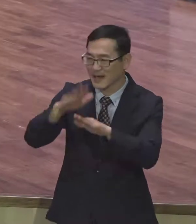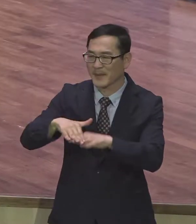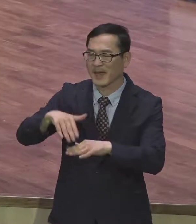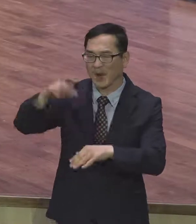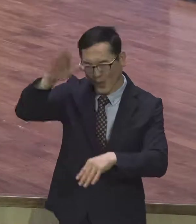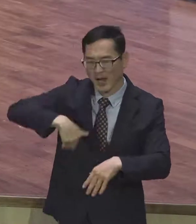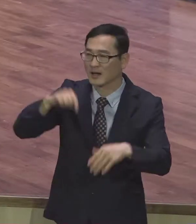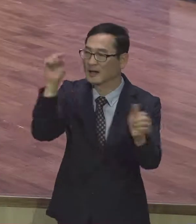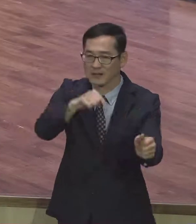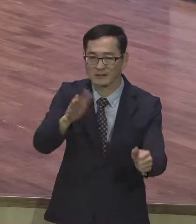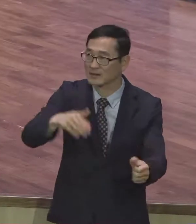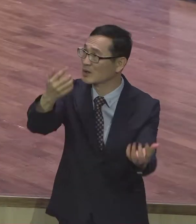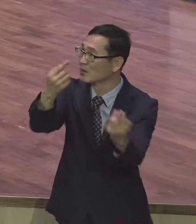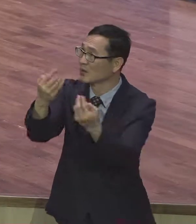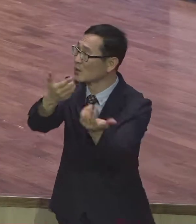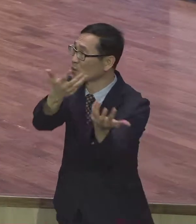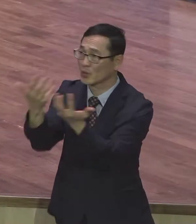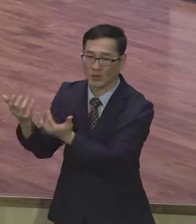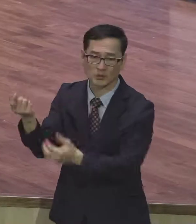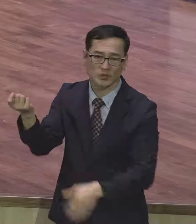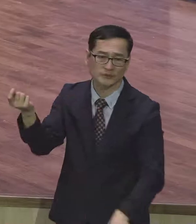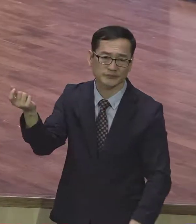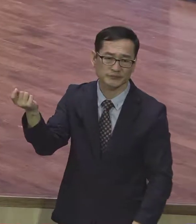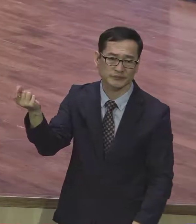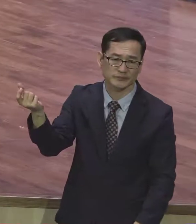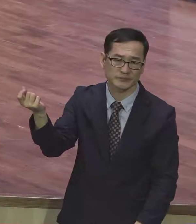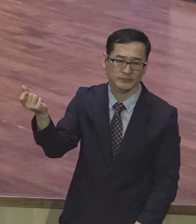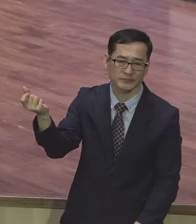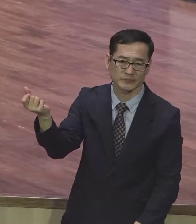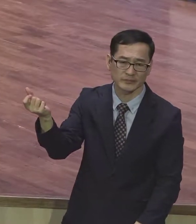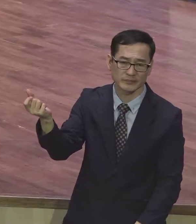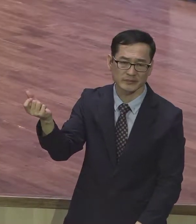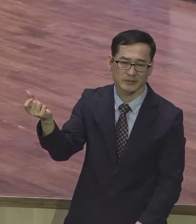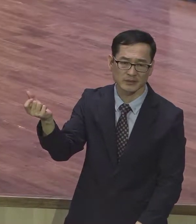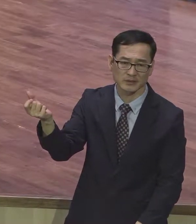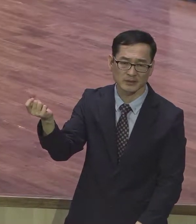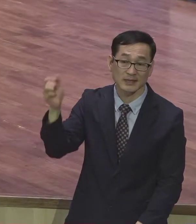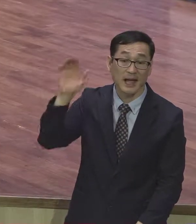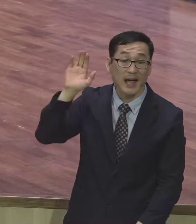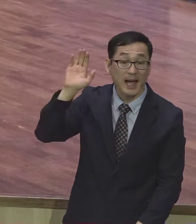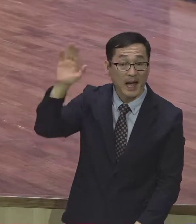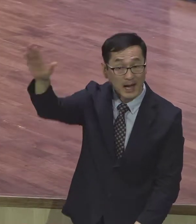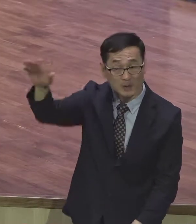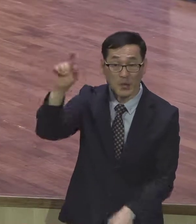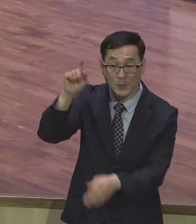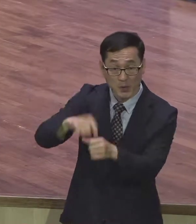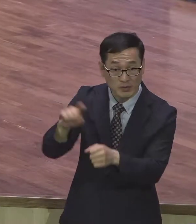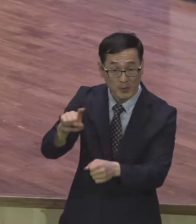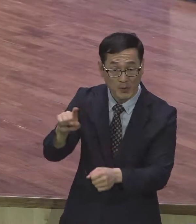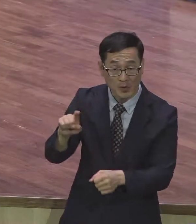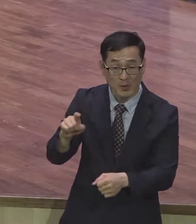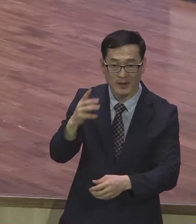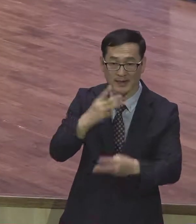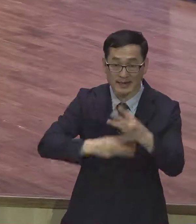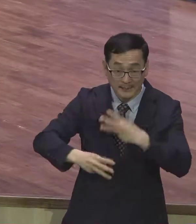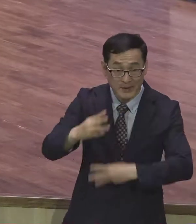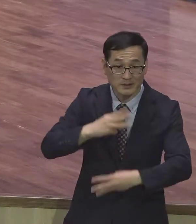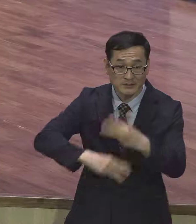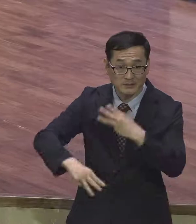랩런트 아이들이 지금 이 교회는 앞으로 목표가 뭐냐 우리 후대대로 랩런트가 1만명